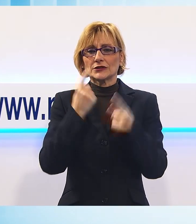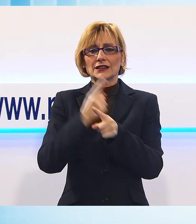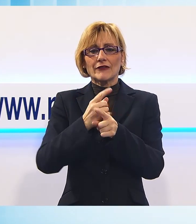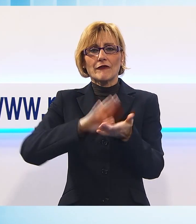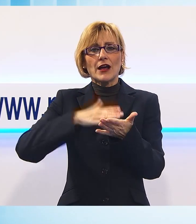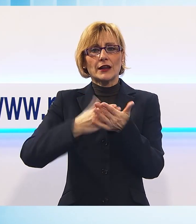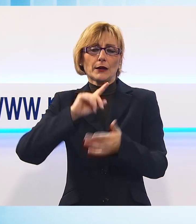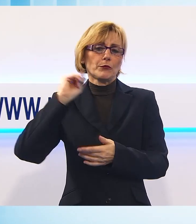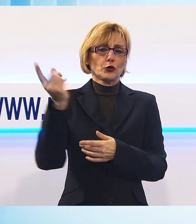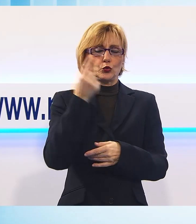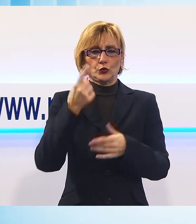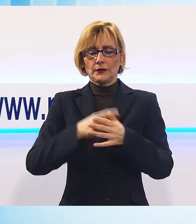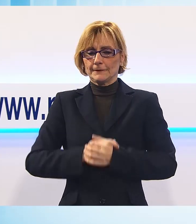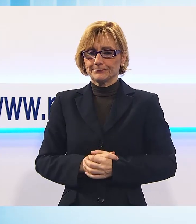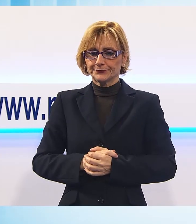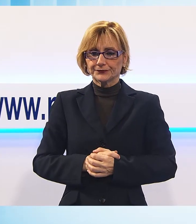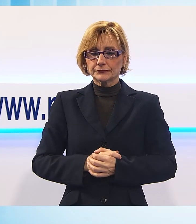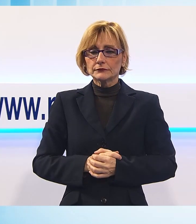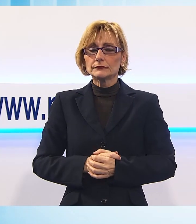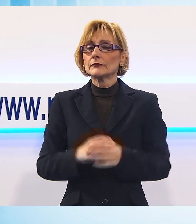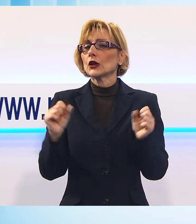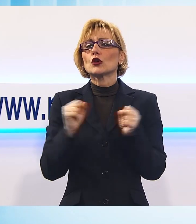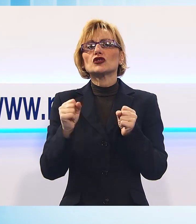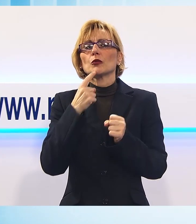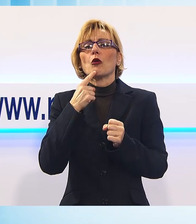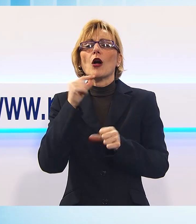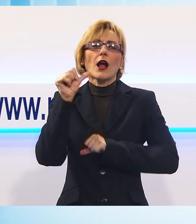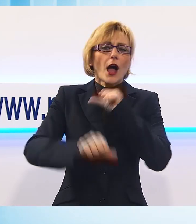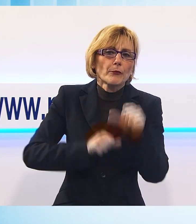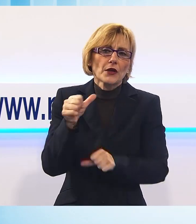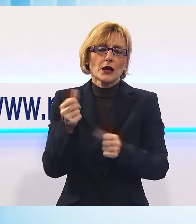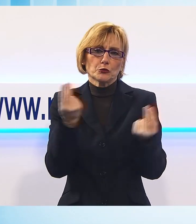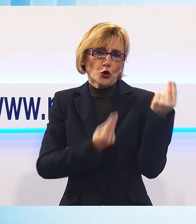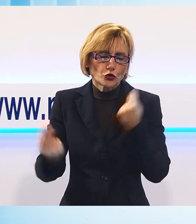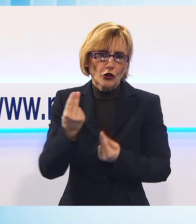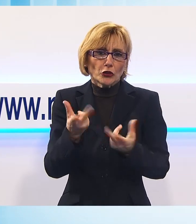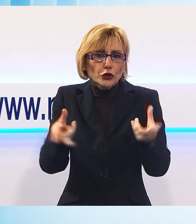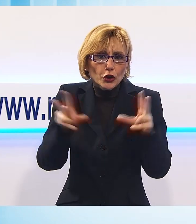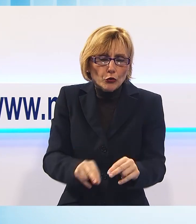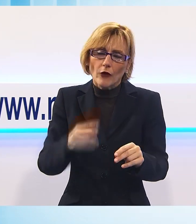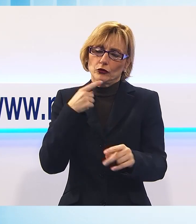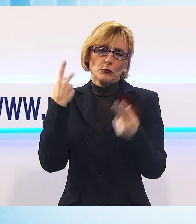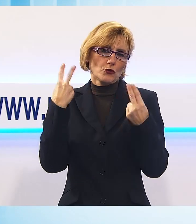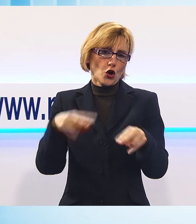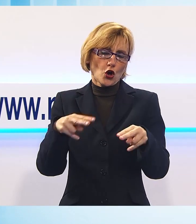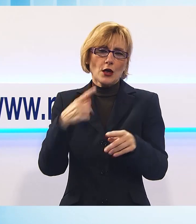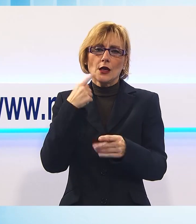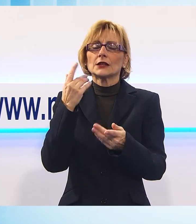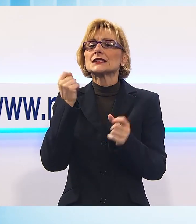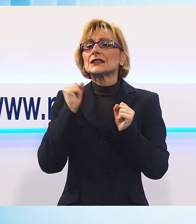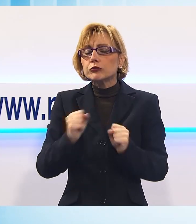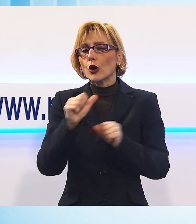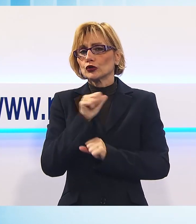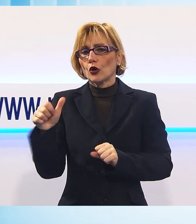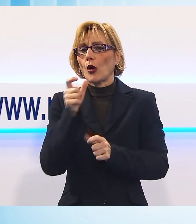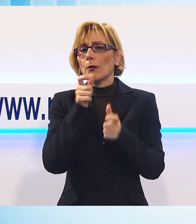Assolutamente non ci deve essere nessuno che rimetta in discussione la fattibilità dell'opera. Si può solo parlare di miglioramenti che